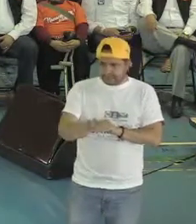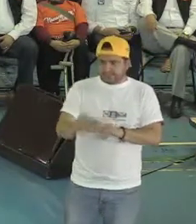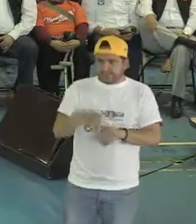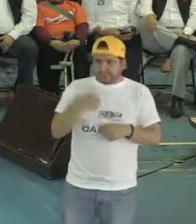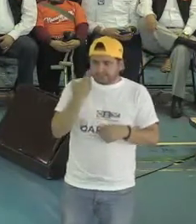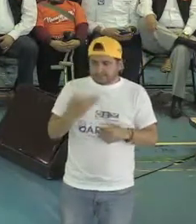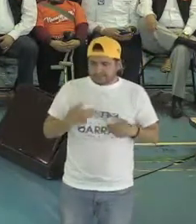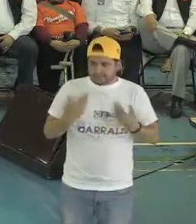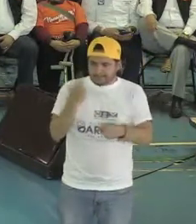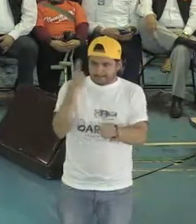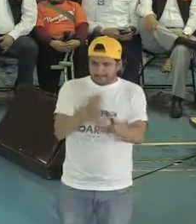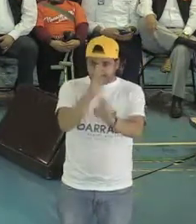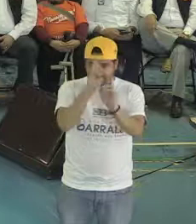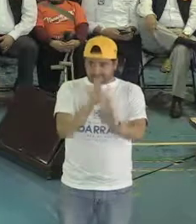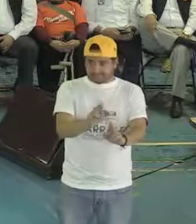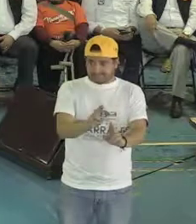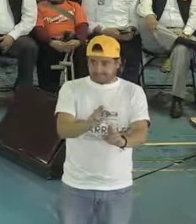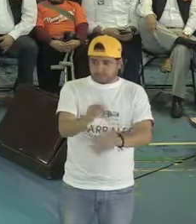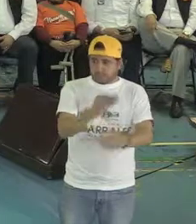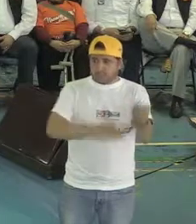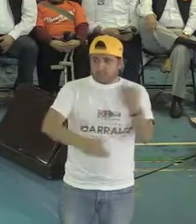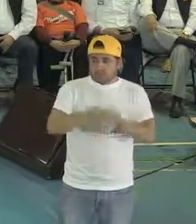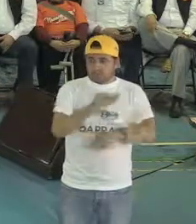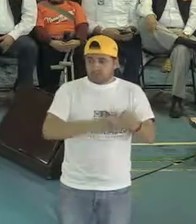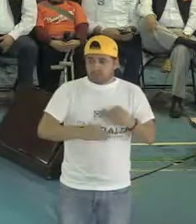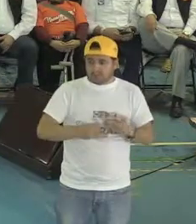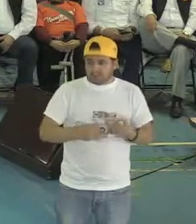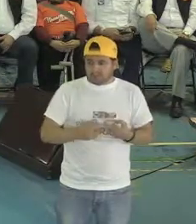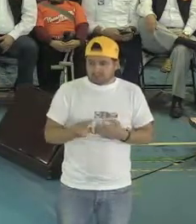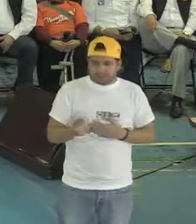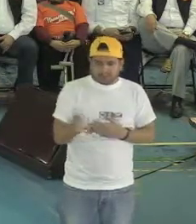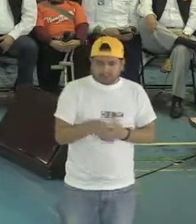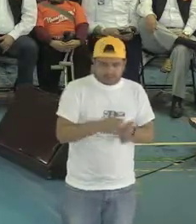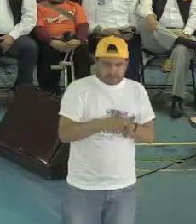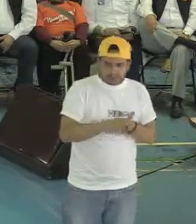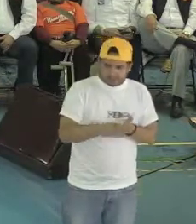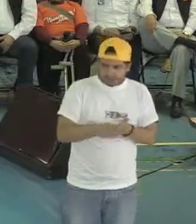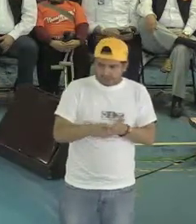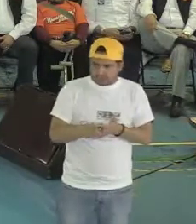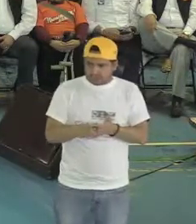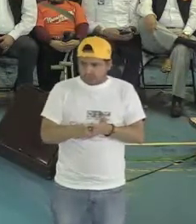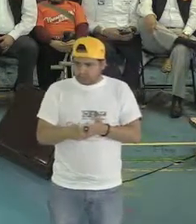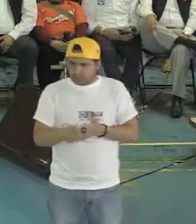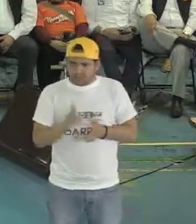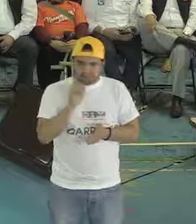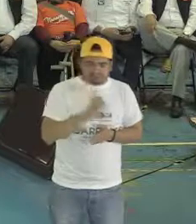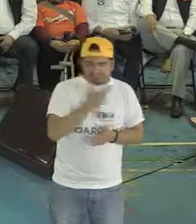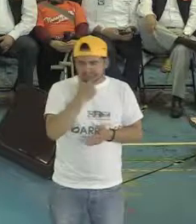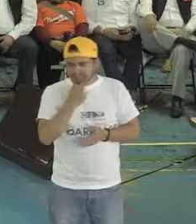paso, respetarlos en todo lo que implica en sus derechos. Como hombres, como mujeres, como